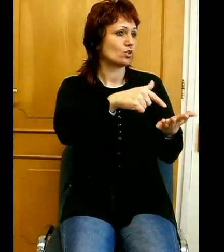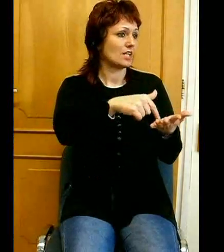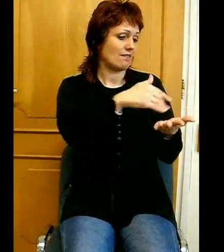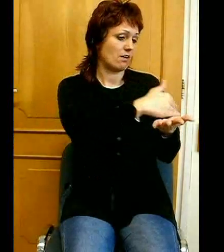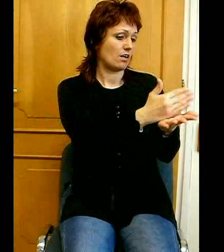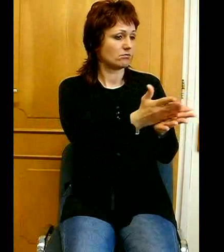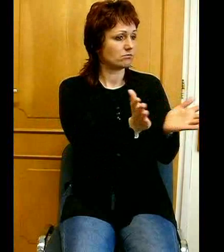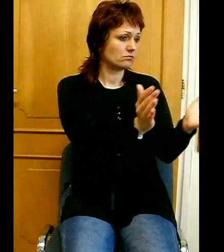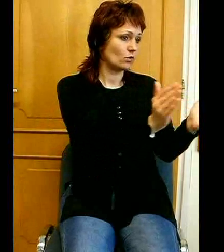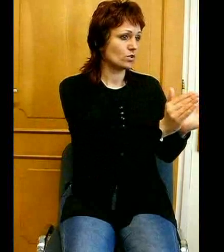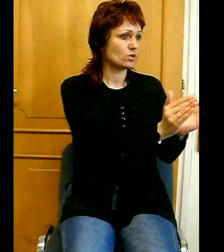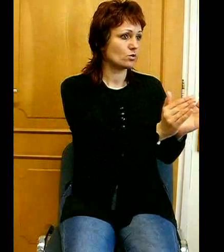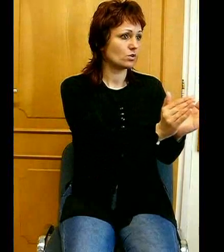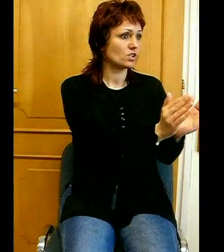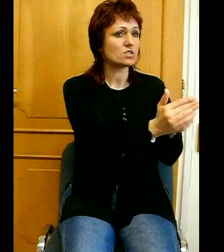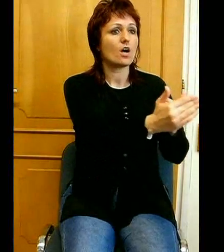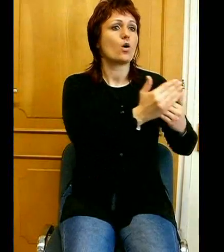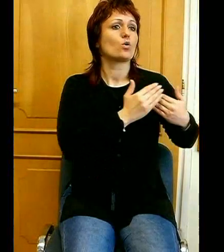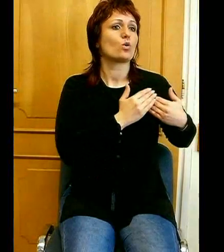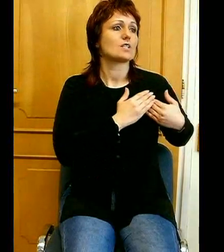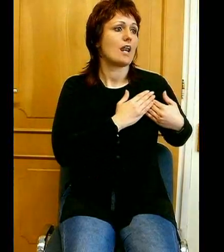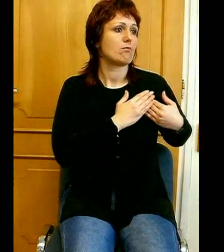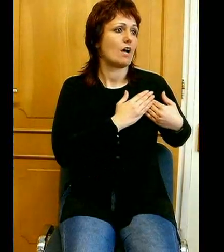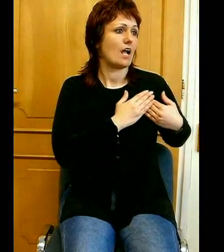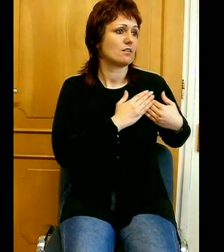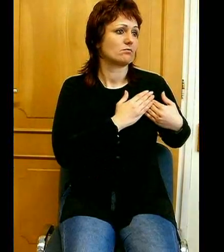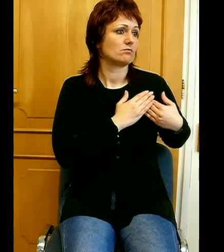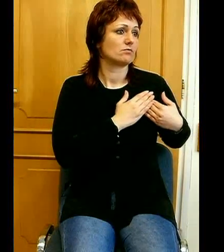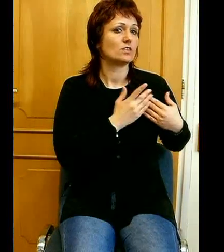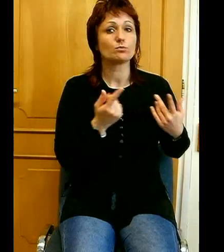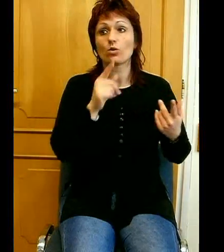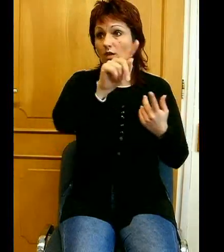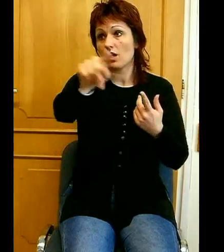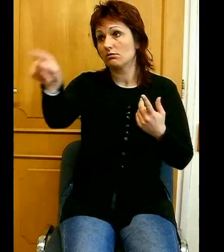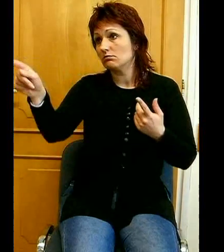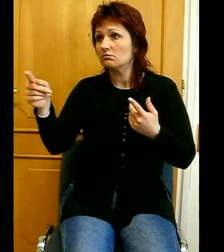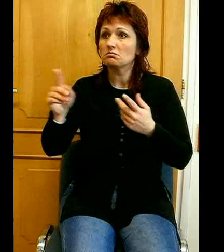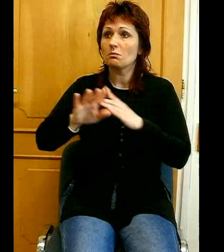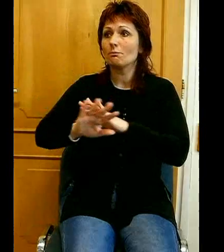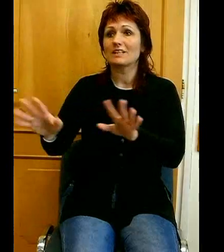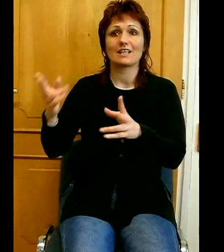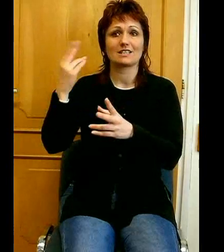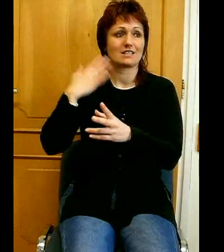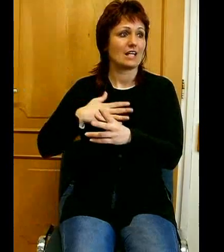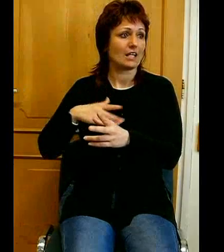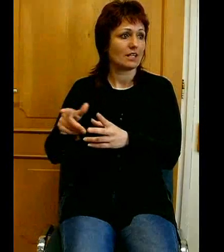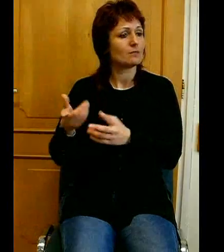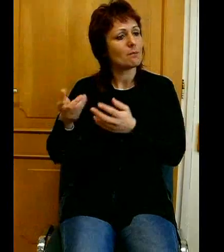tartjuk, hogy az áll hozzánk a legközelebb, s miközben mindegyiket szeretjük, ezt megkülönbözletett módon